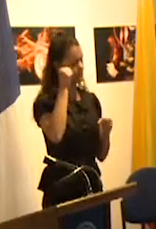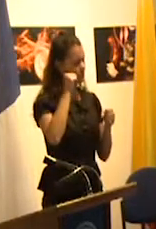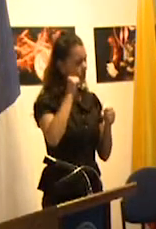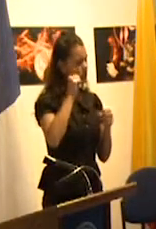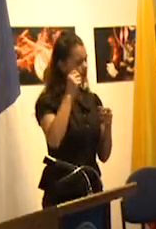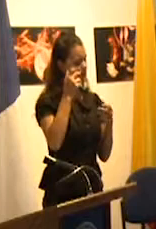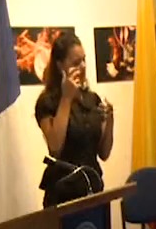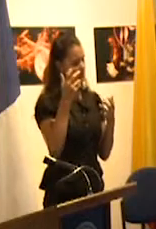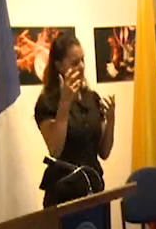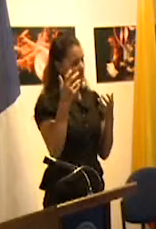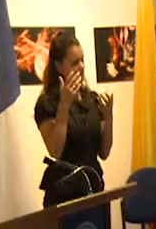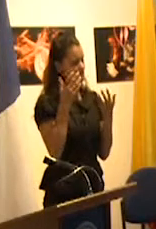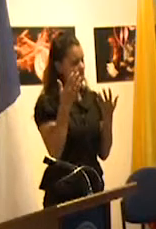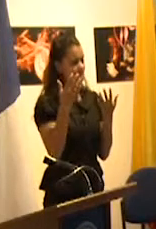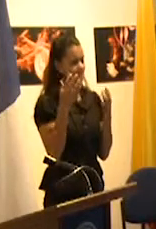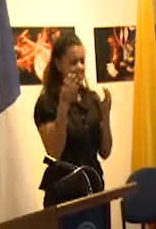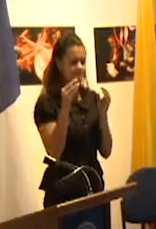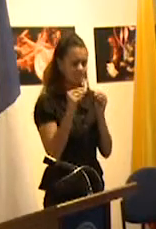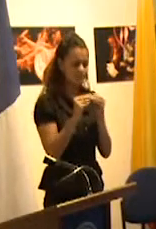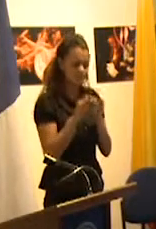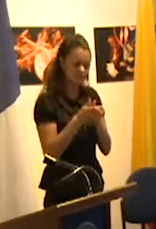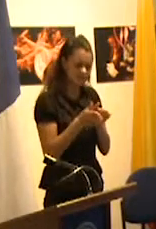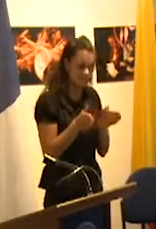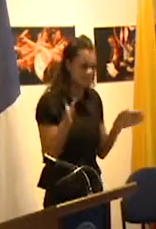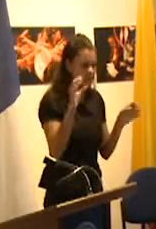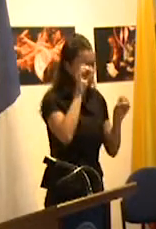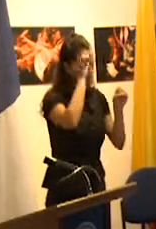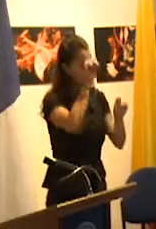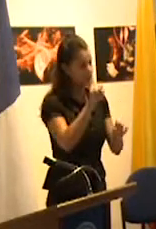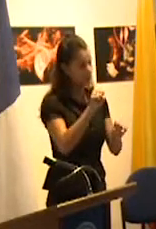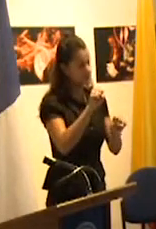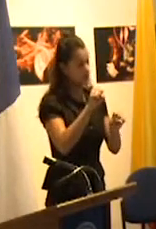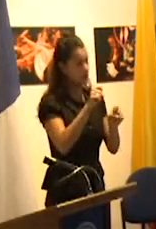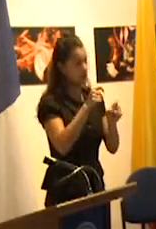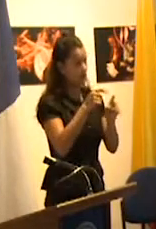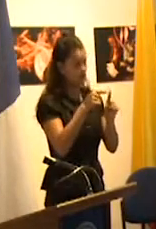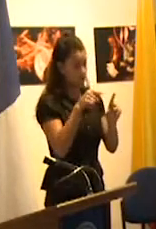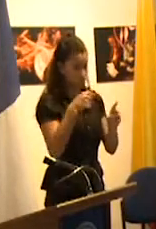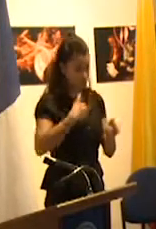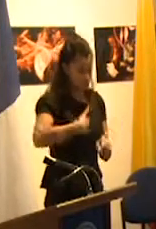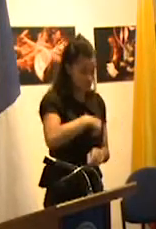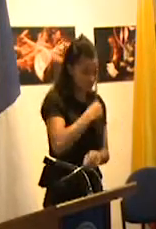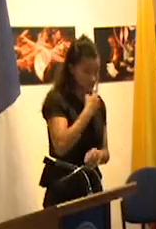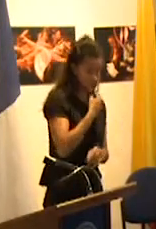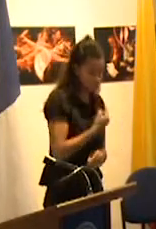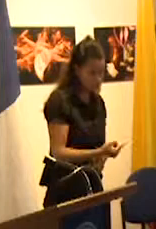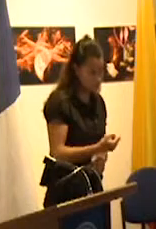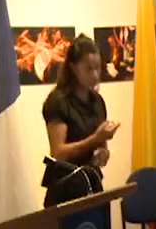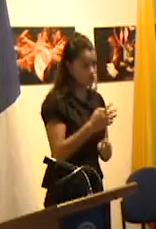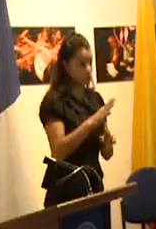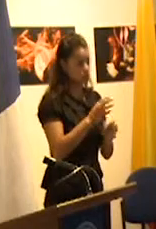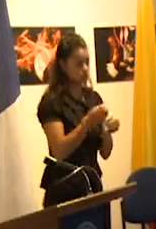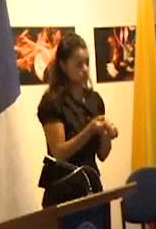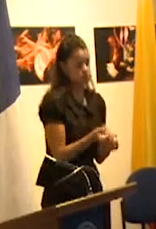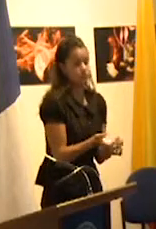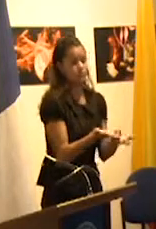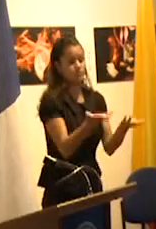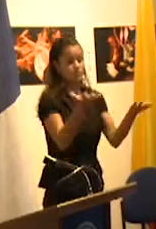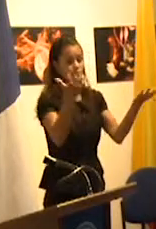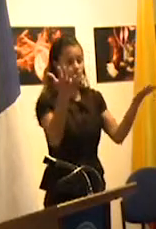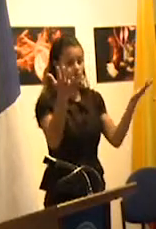capacidades no estamos diciendo que la diversificación